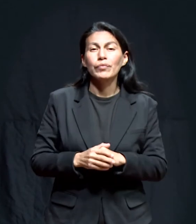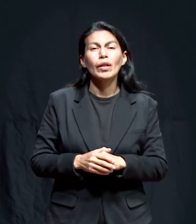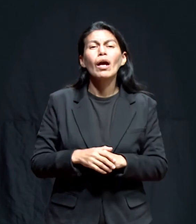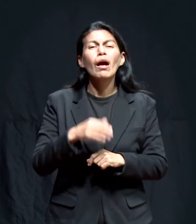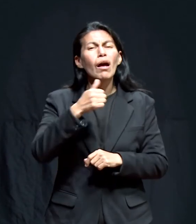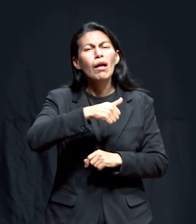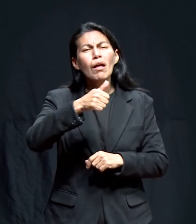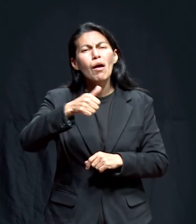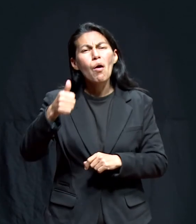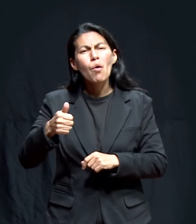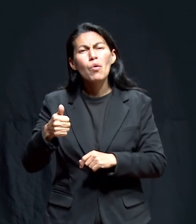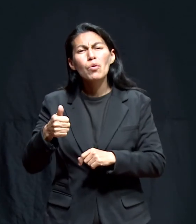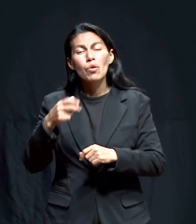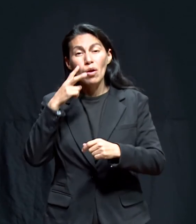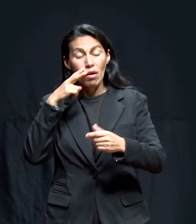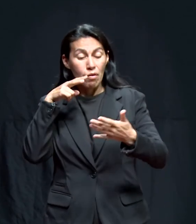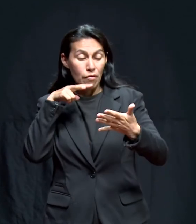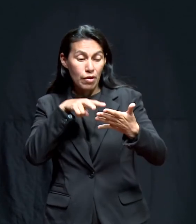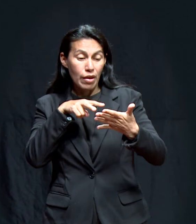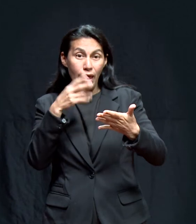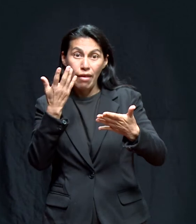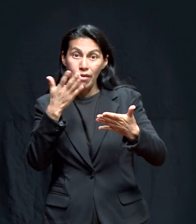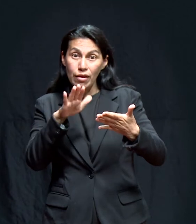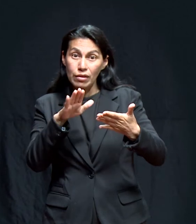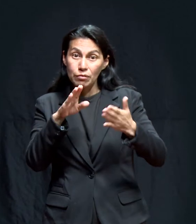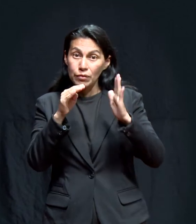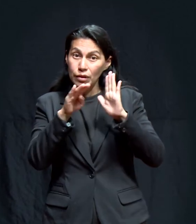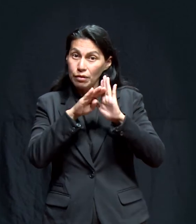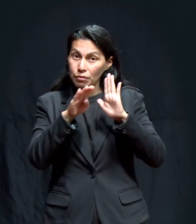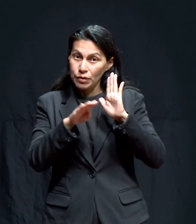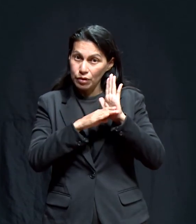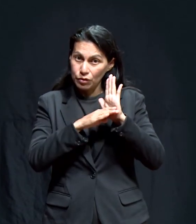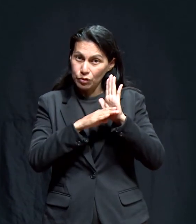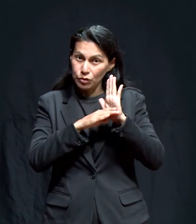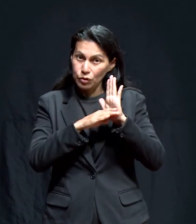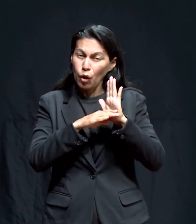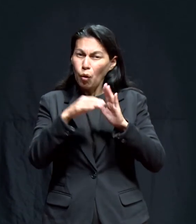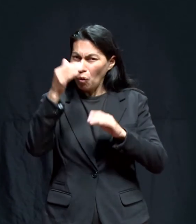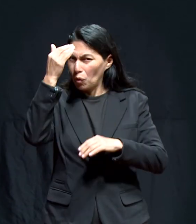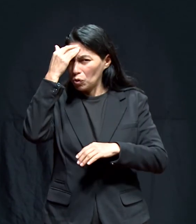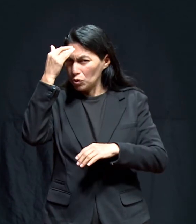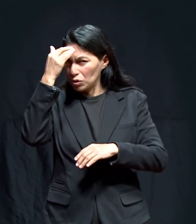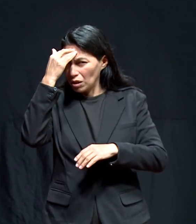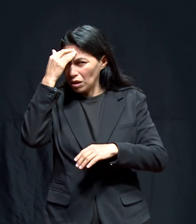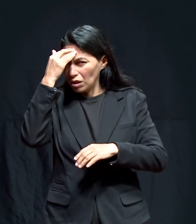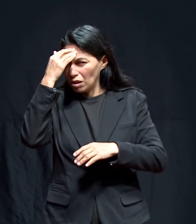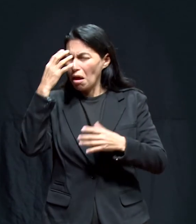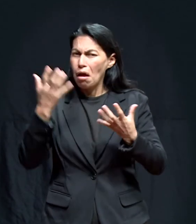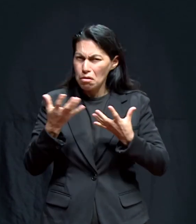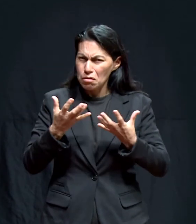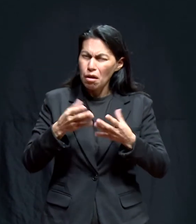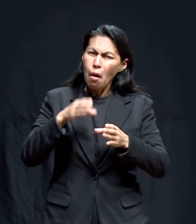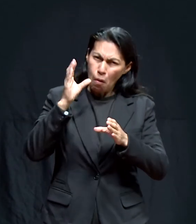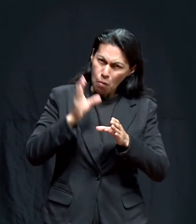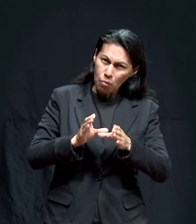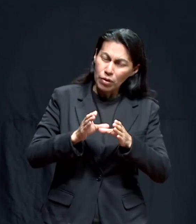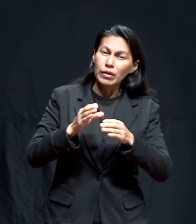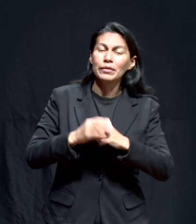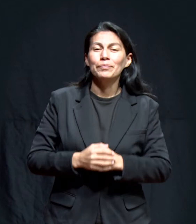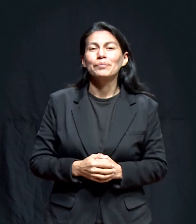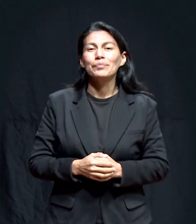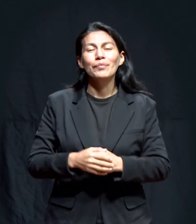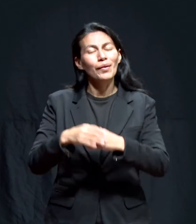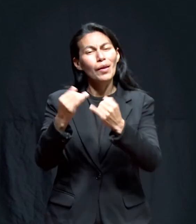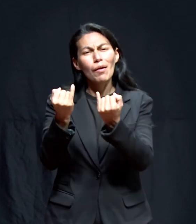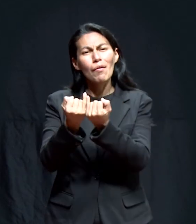los diez mandamientos y obedecerlos. Pero también Dios se revela a través de Jesucristo. Cuando